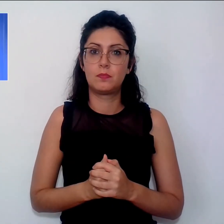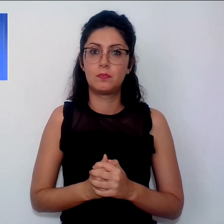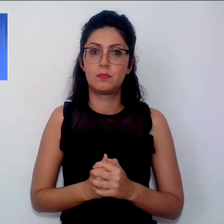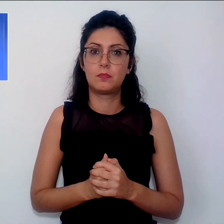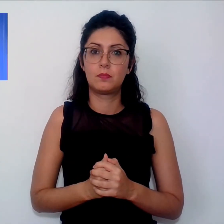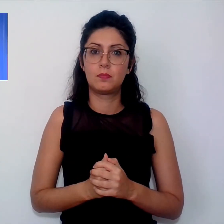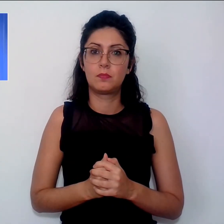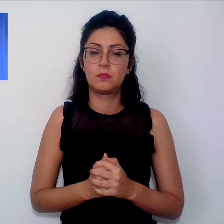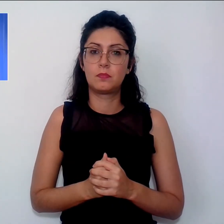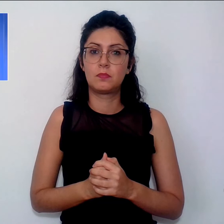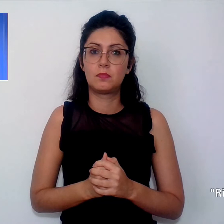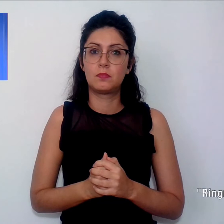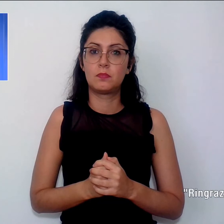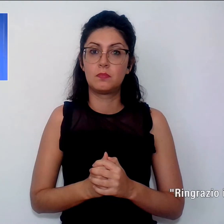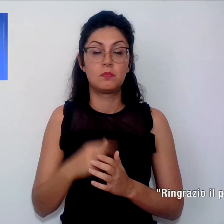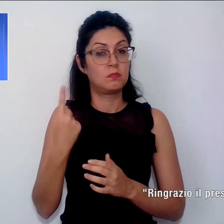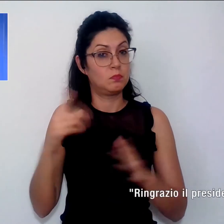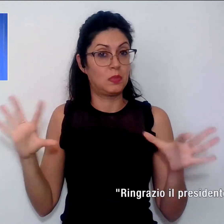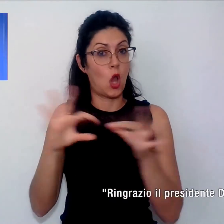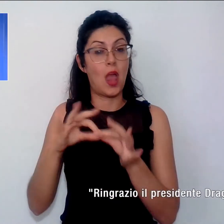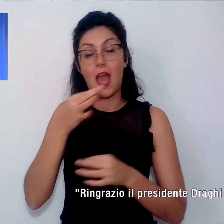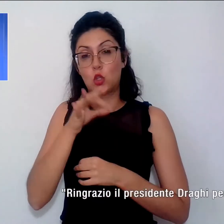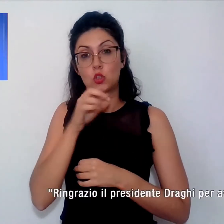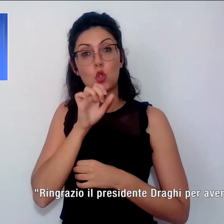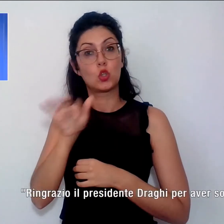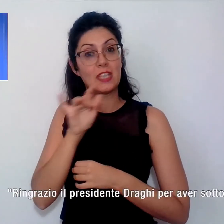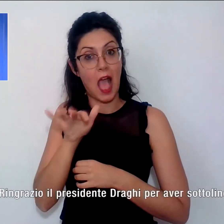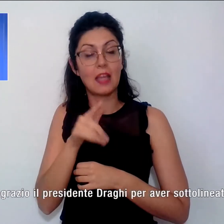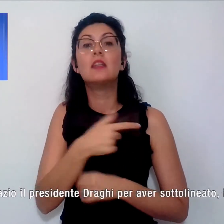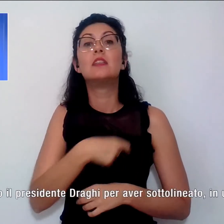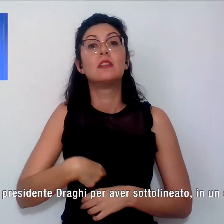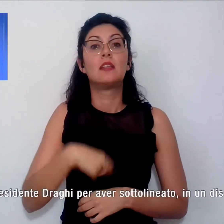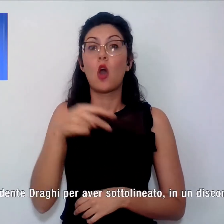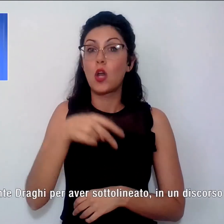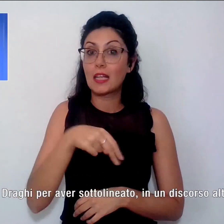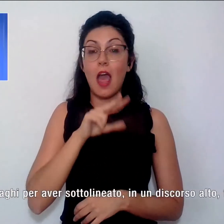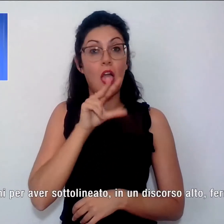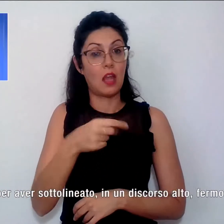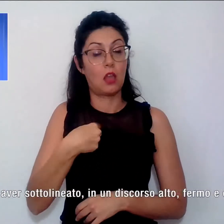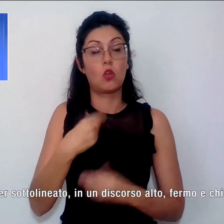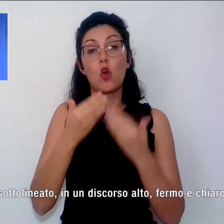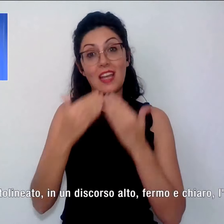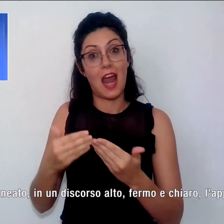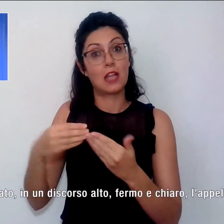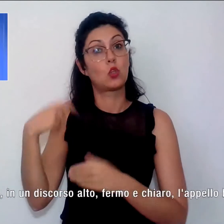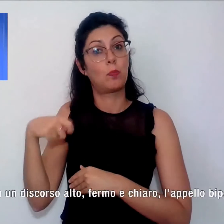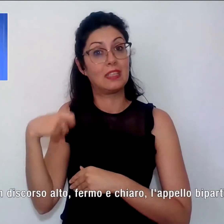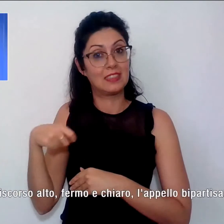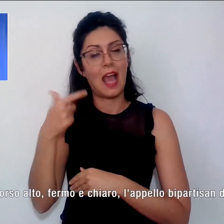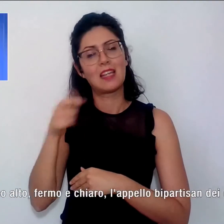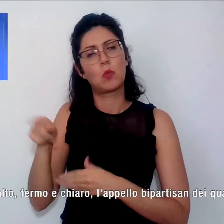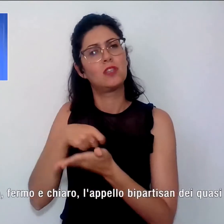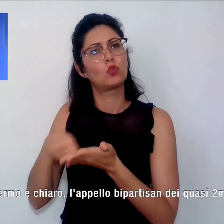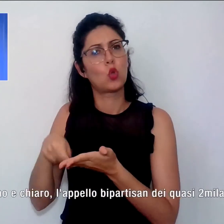E sempre a proposito del discorso di Draghi, il sindaco Nardella ha anche detto, ringrazio il presidente per aver sottolineato in un